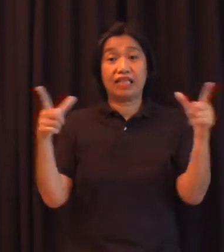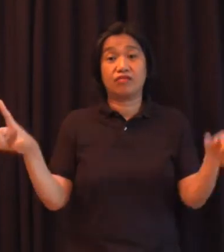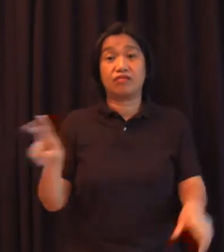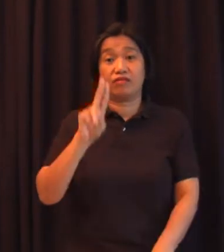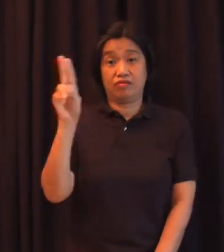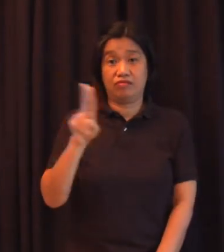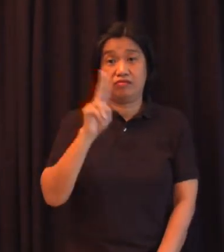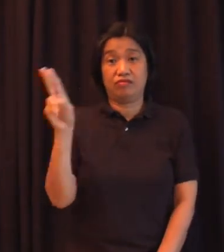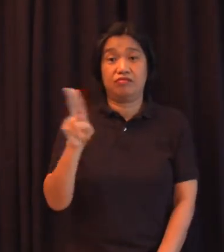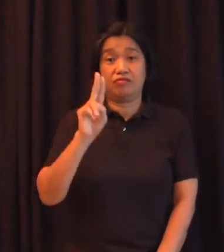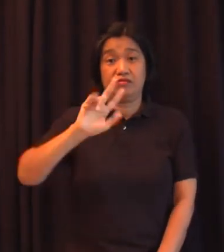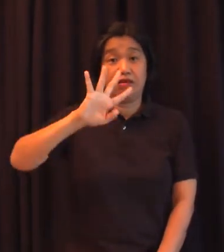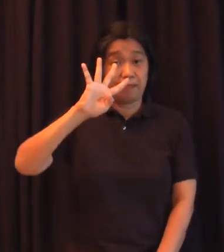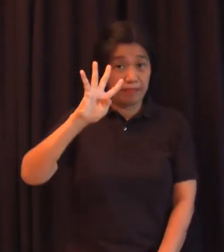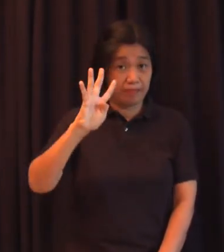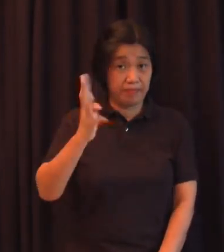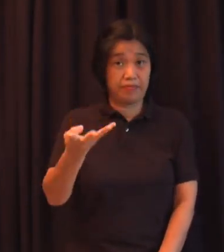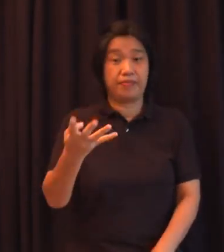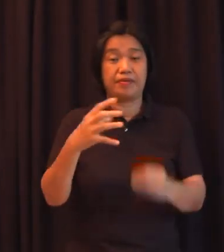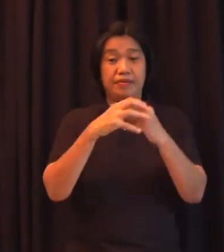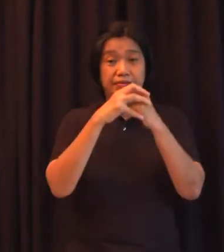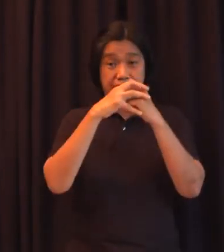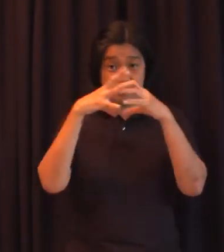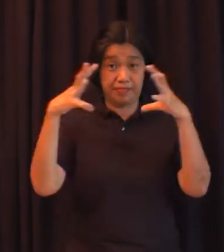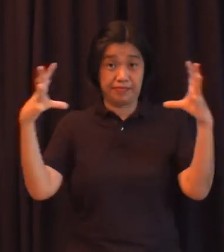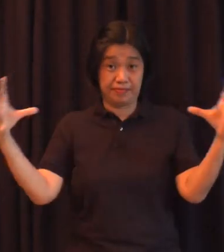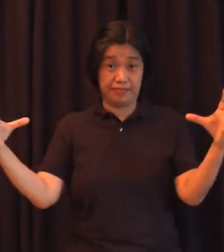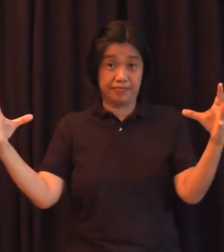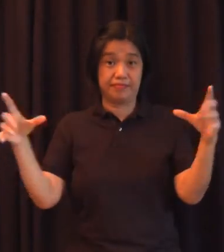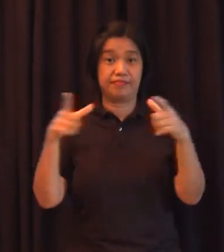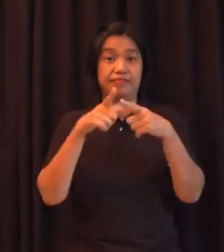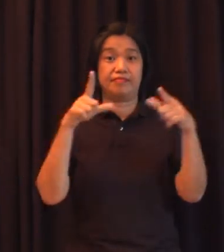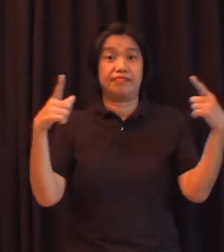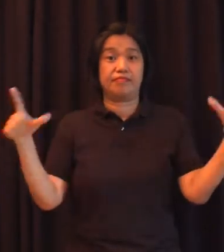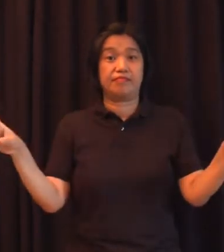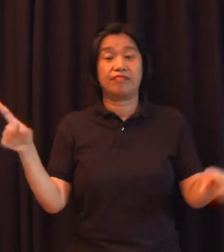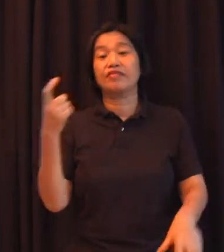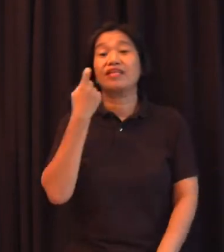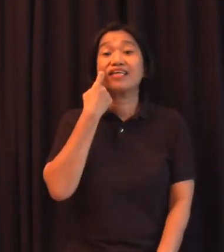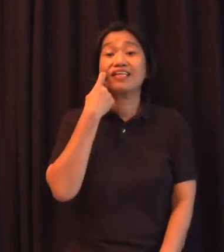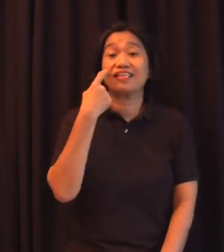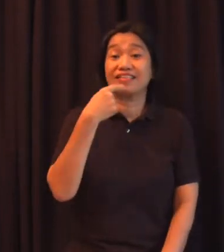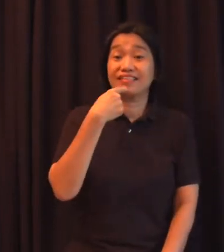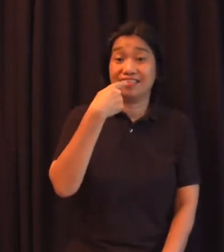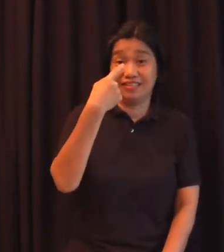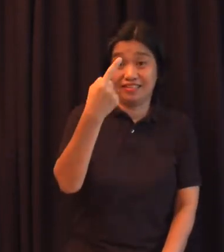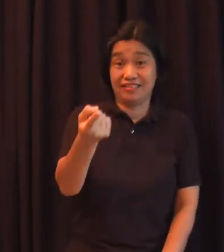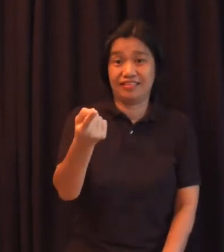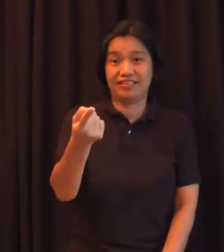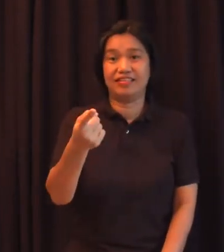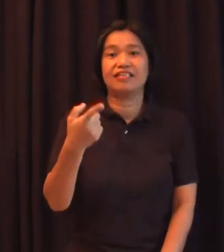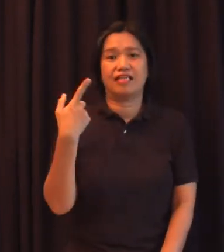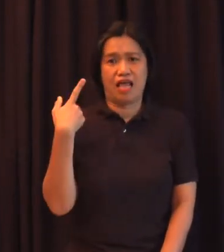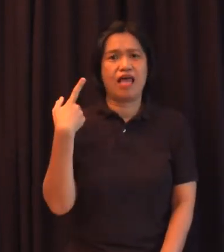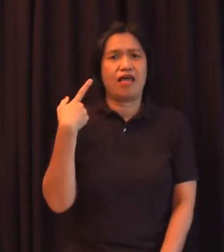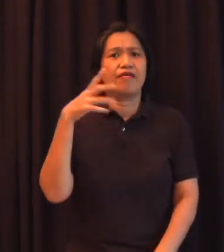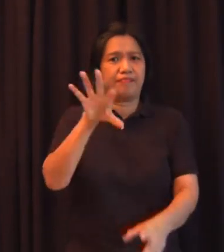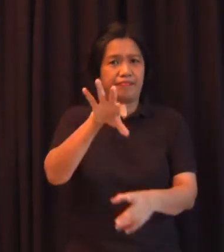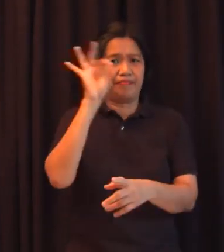wika. So, yung binabanggit ko kanina, meron ang napili na pambansang wika